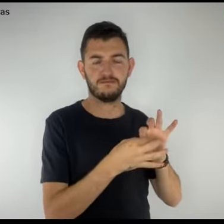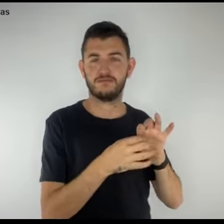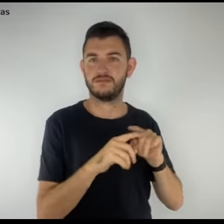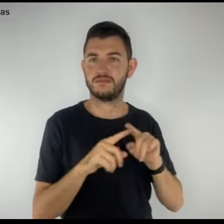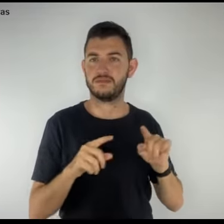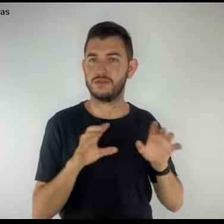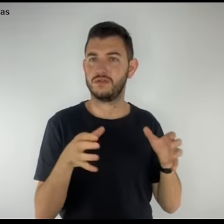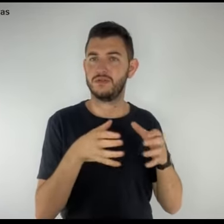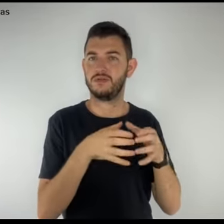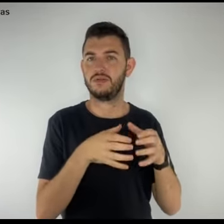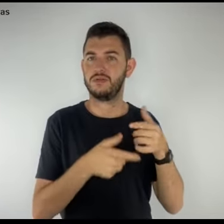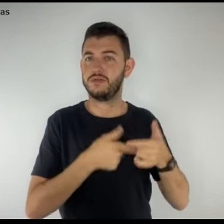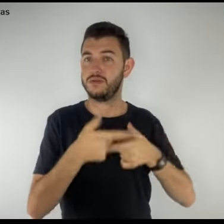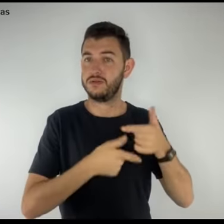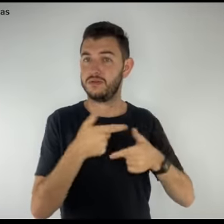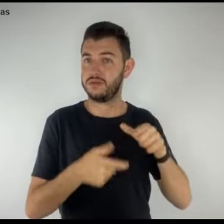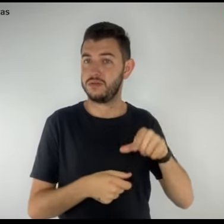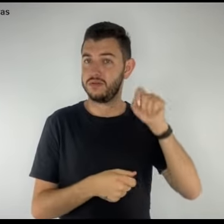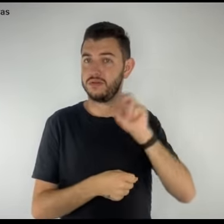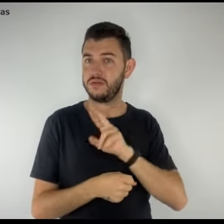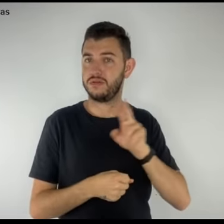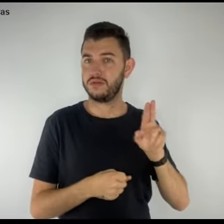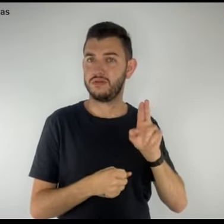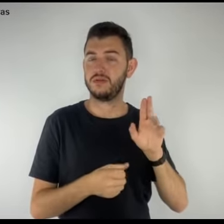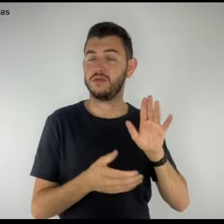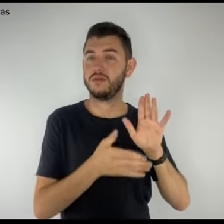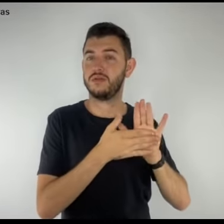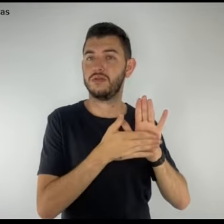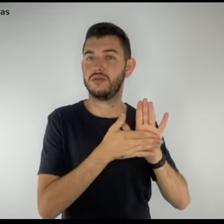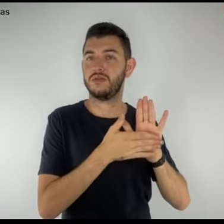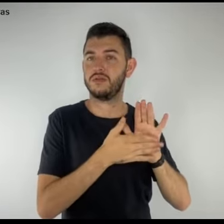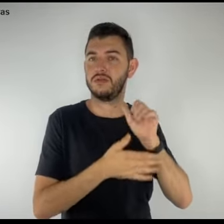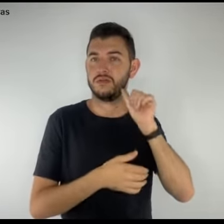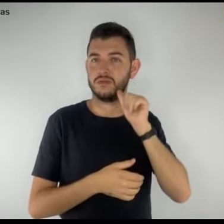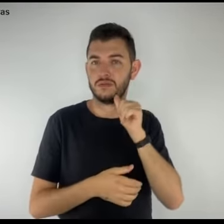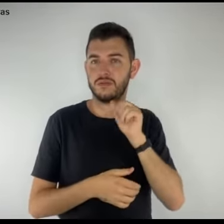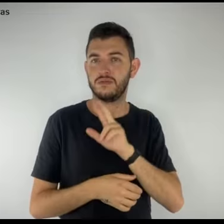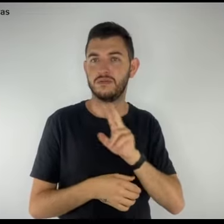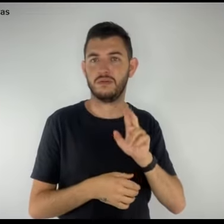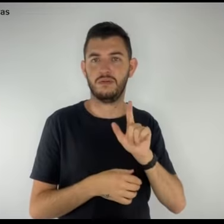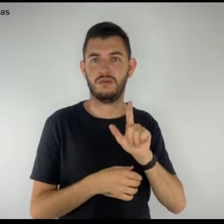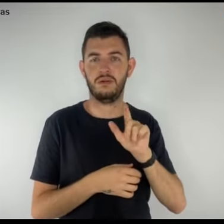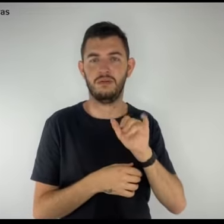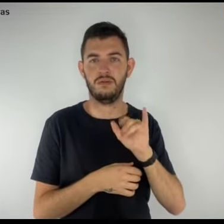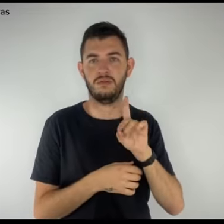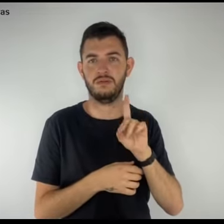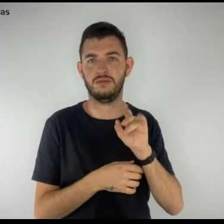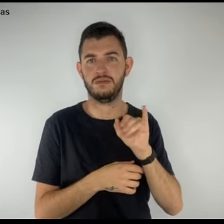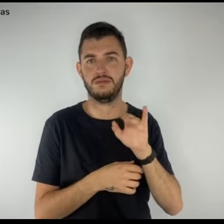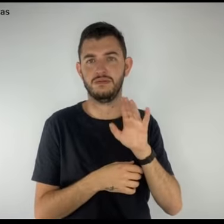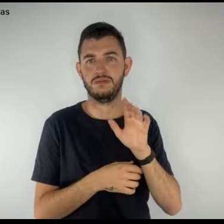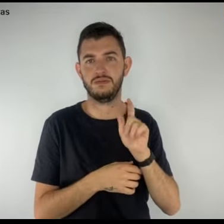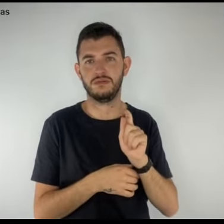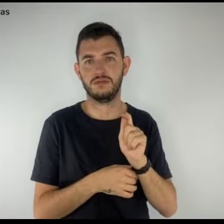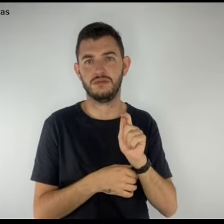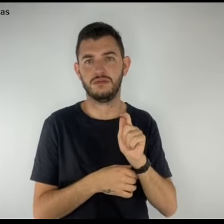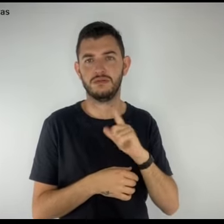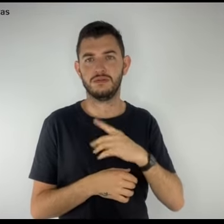nosso coletivo foi sugestão da matriarca Lídia Garcia, pela presença viva